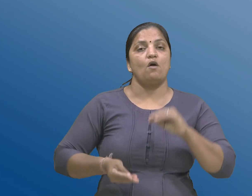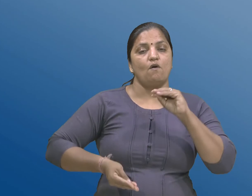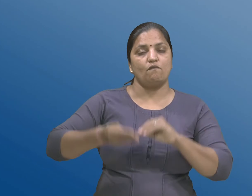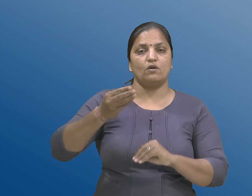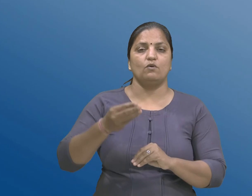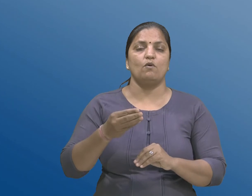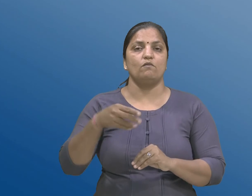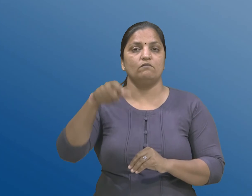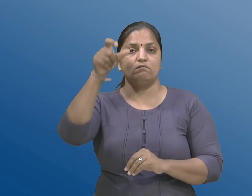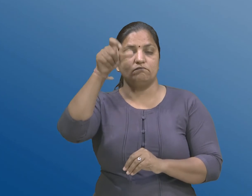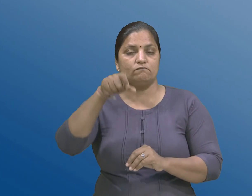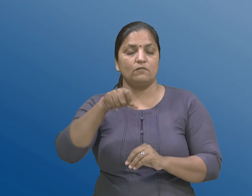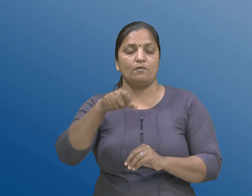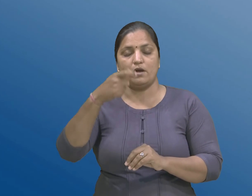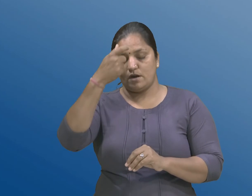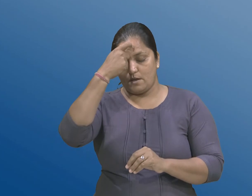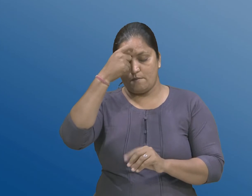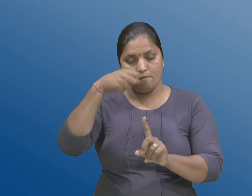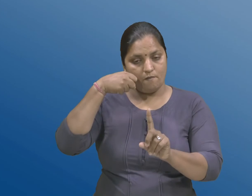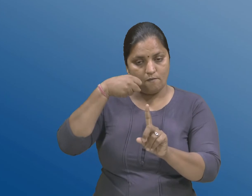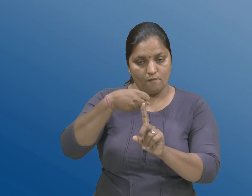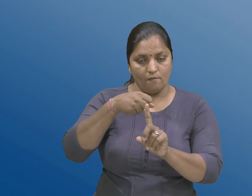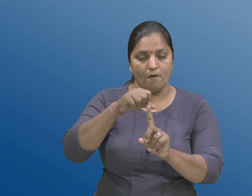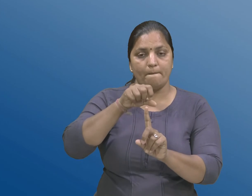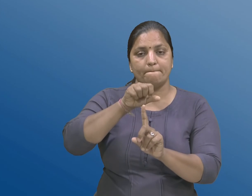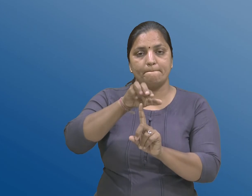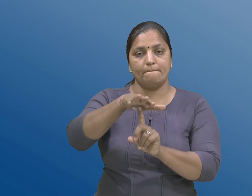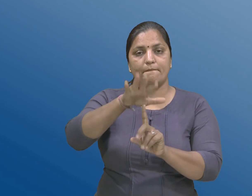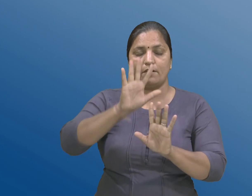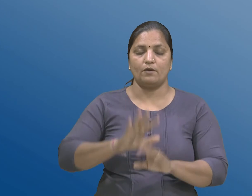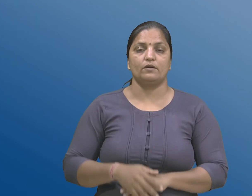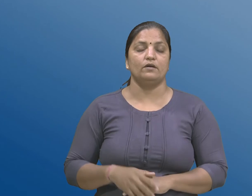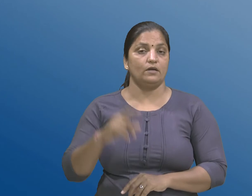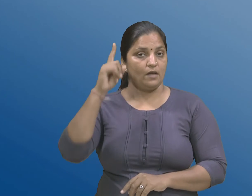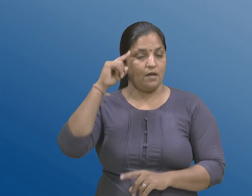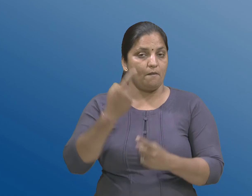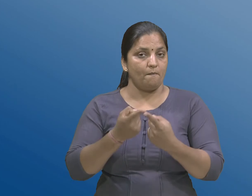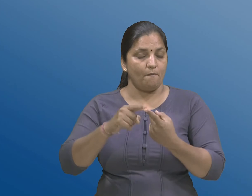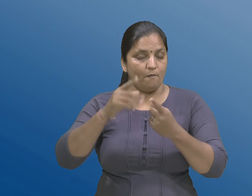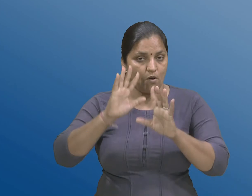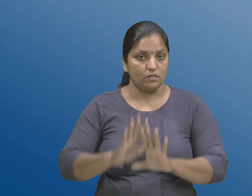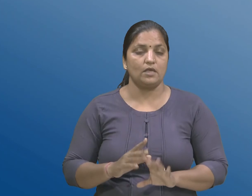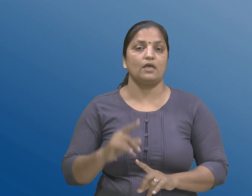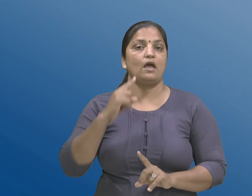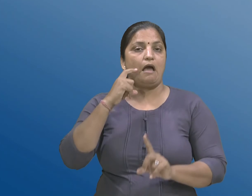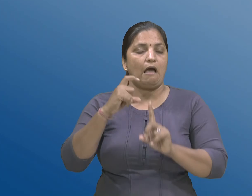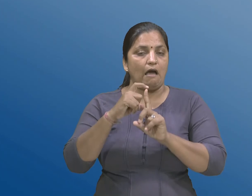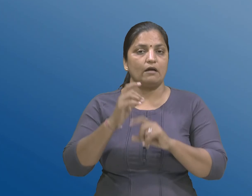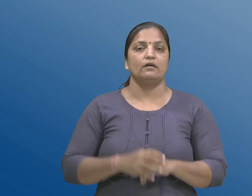प्रभावित करे छे, बिजु बवद्धिक विकलांगता जे ने बवद्धिक कारियो,